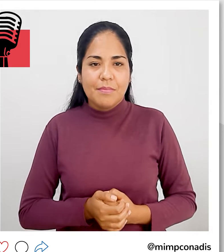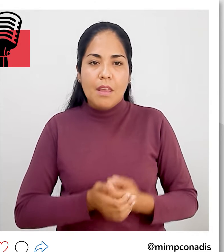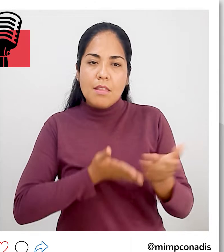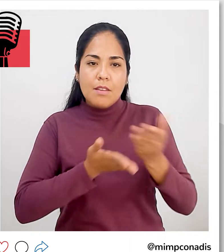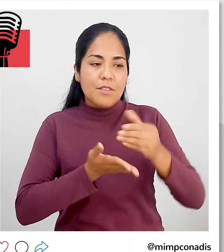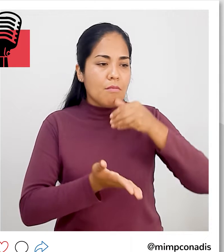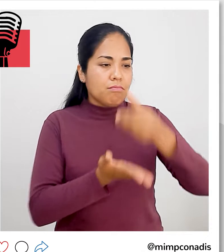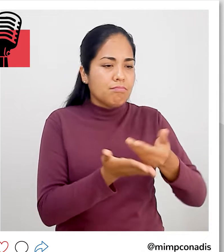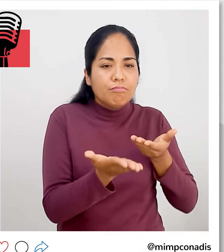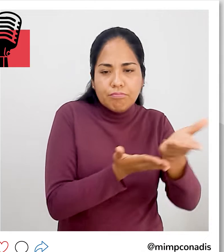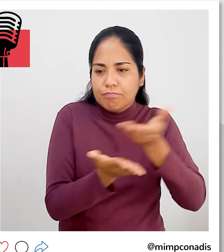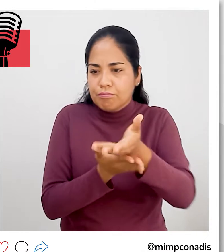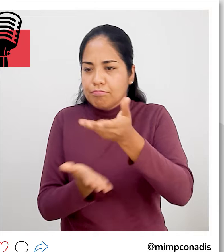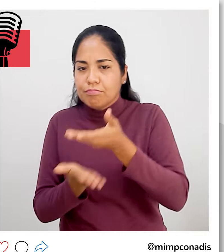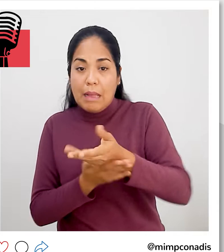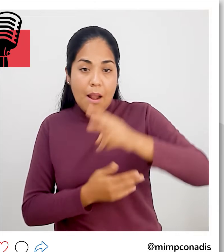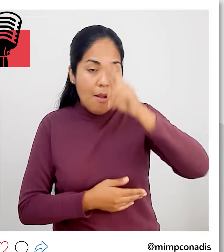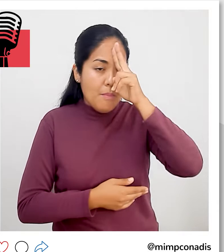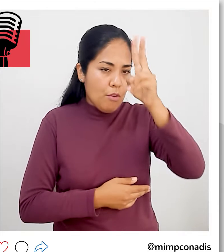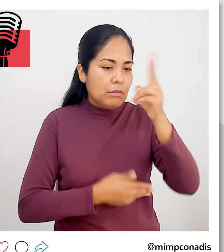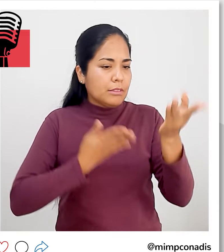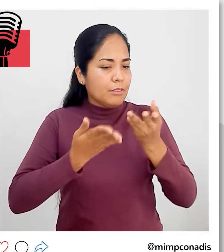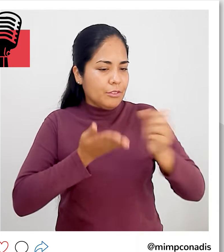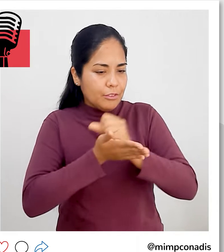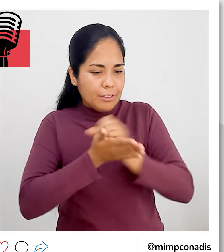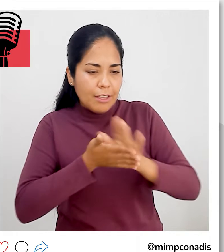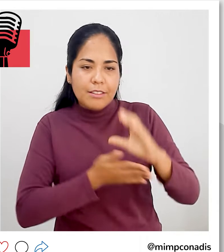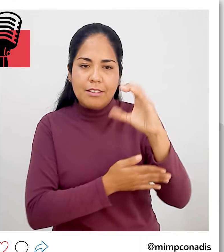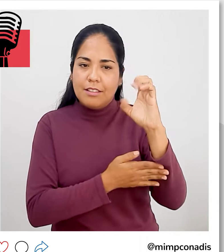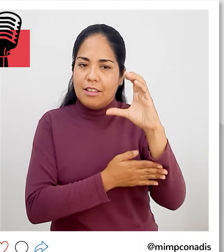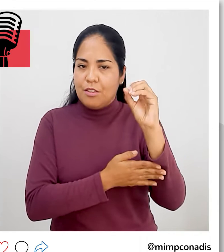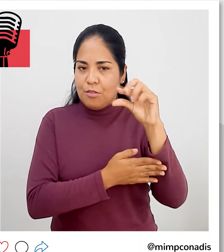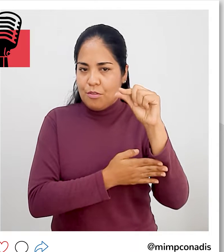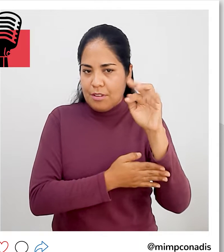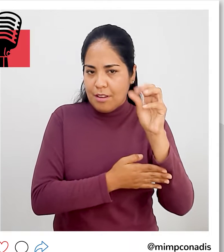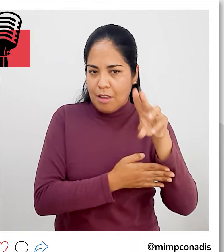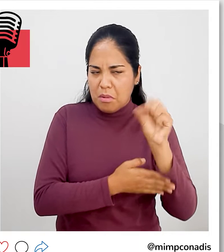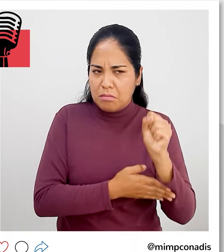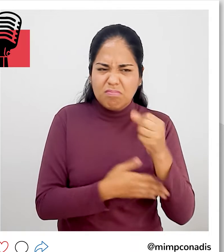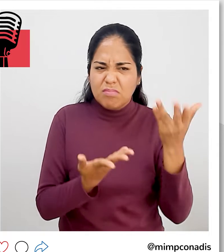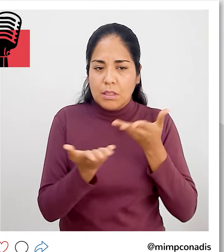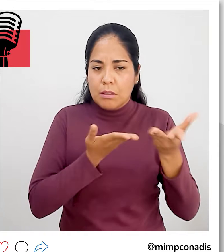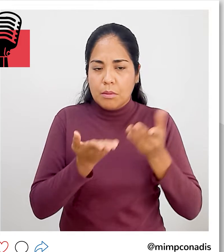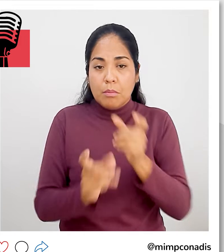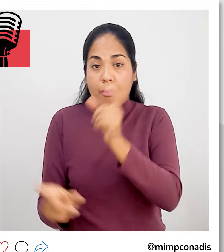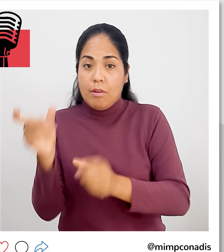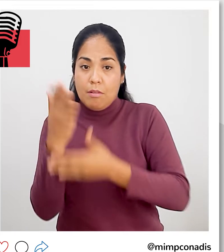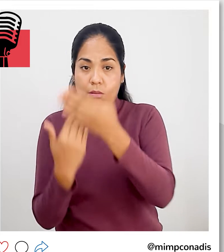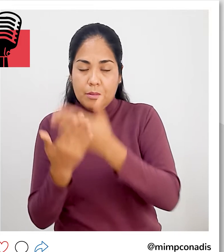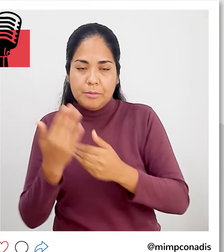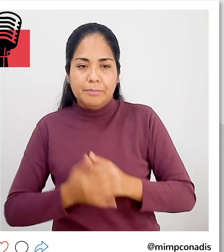Servicios Postales del Perú lanza el servicio gratuito de secogramas para personas con discapacidad visual.